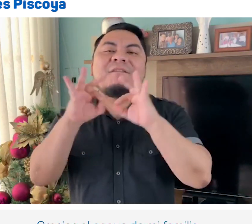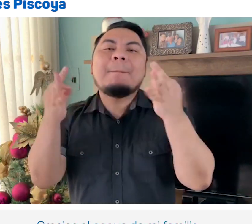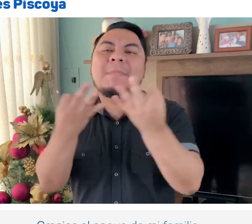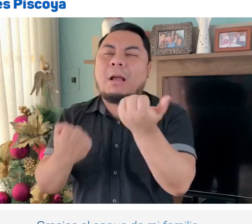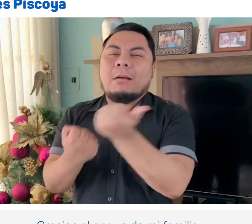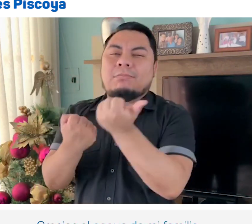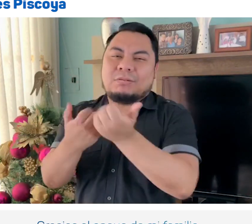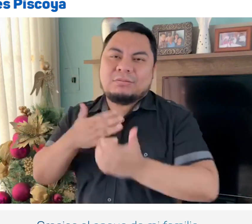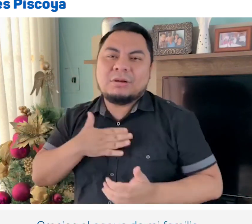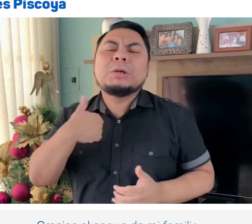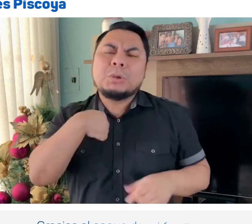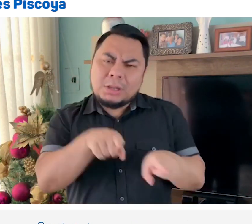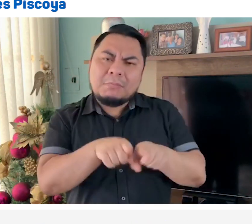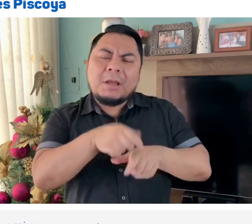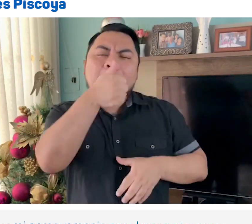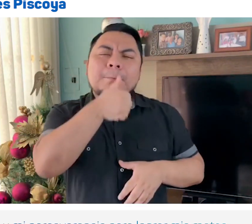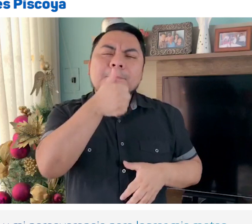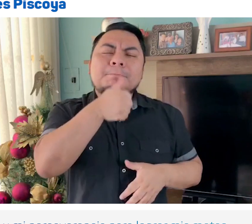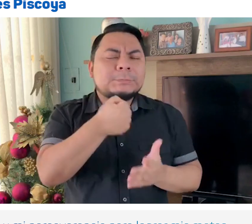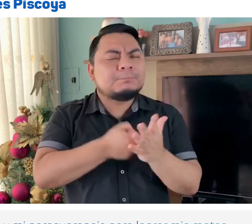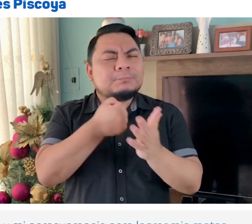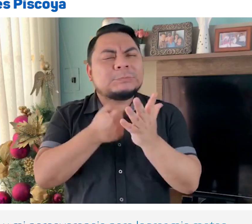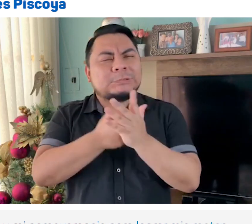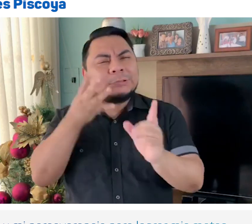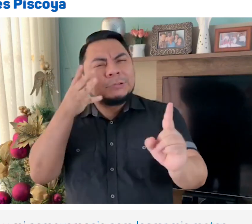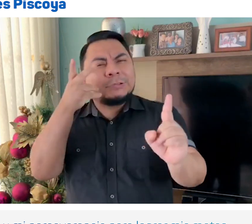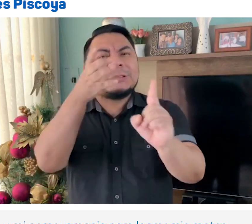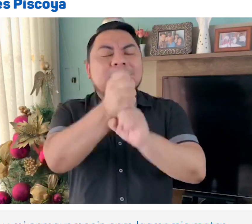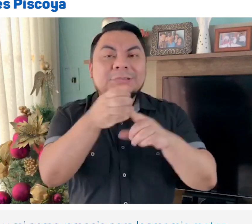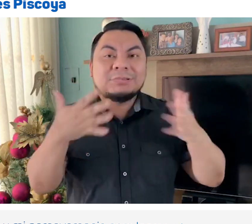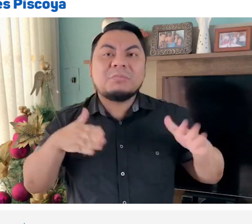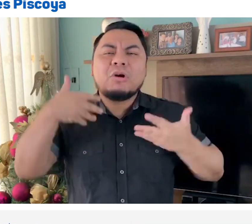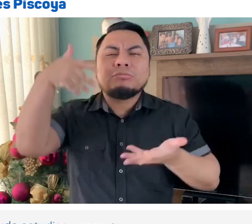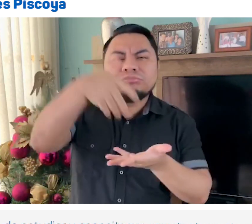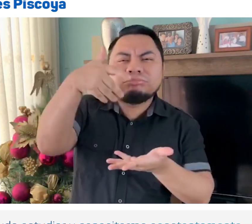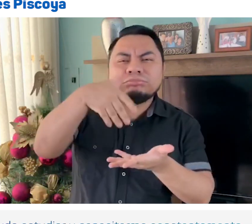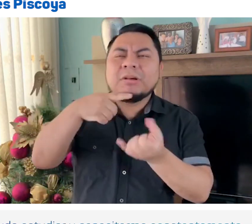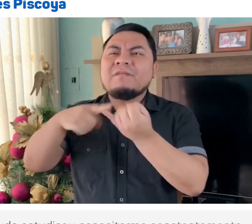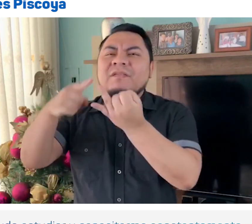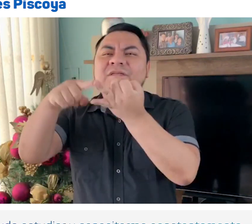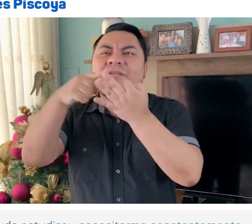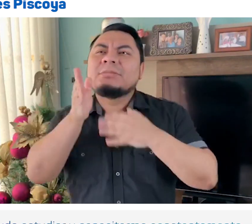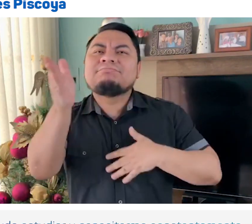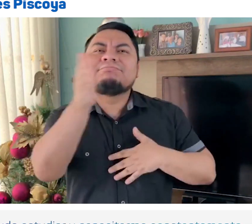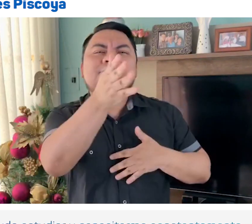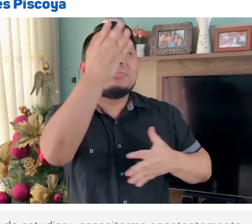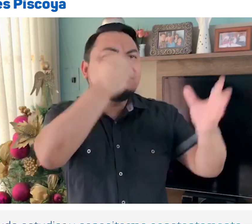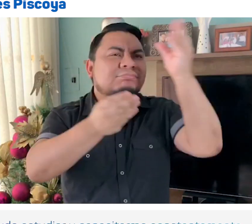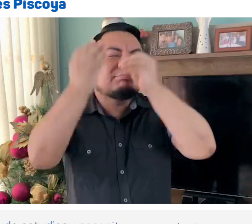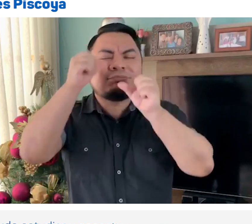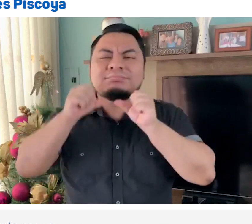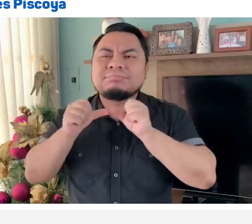al apoyo de mi familia y mi perseverancia para lograr mis metas, pude estudiar y capacitarme